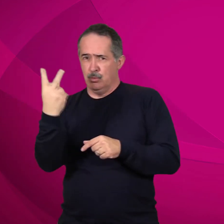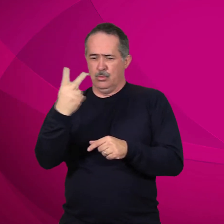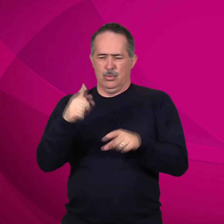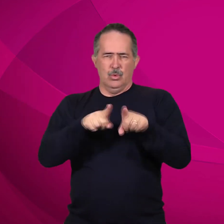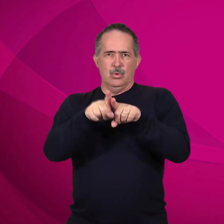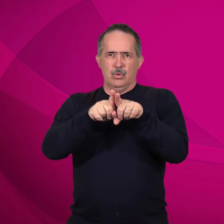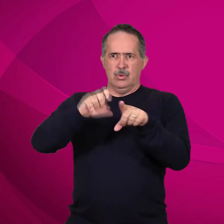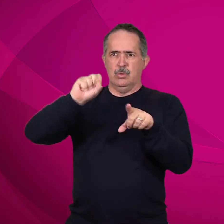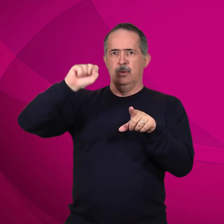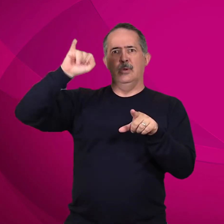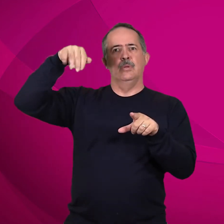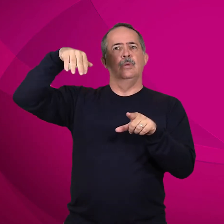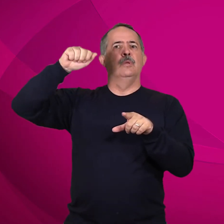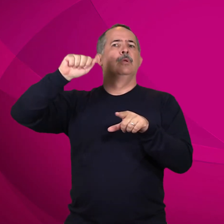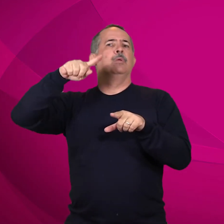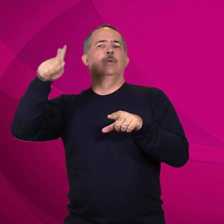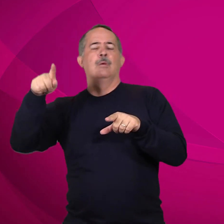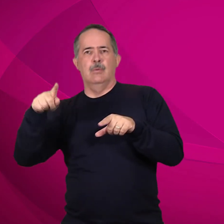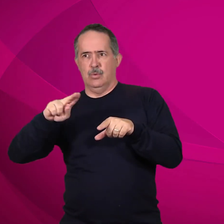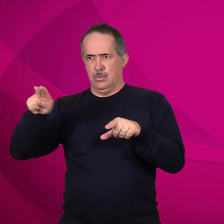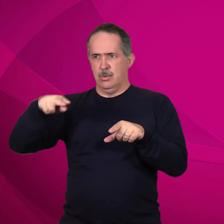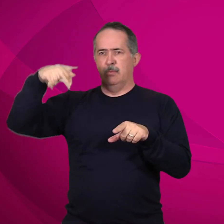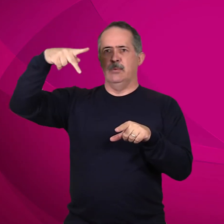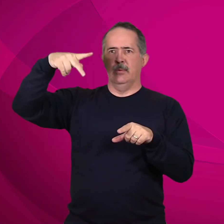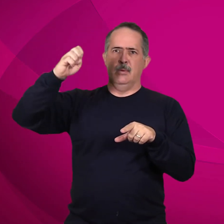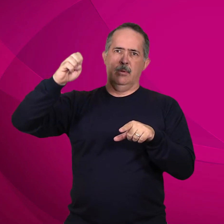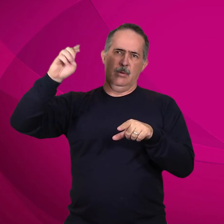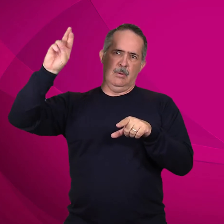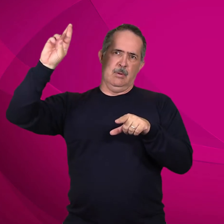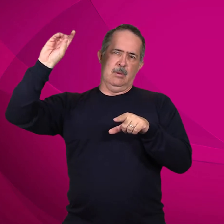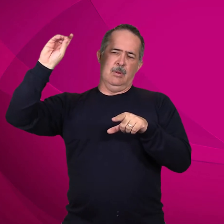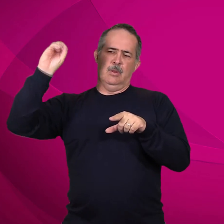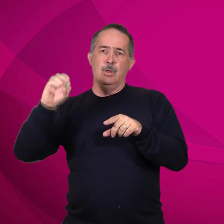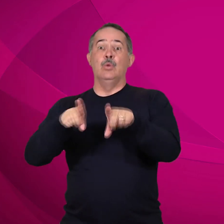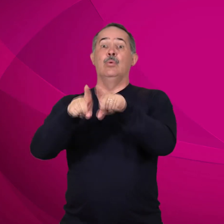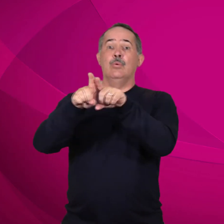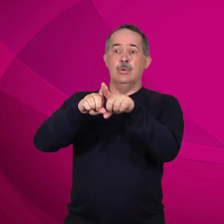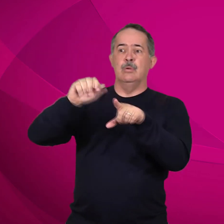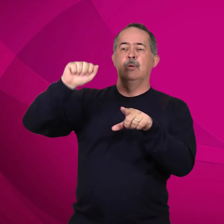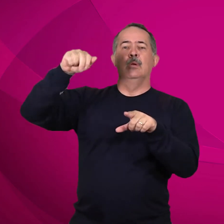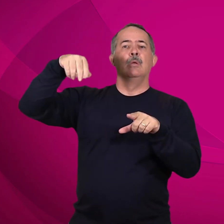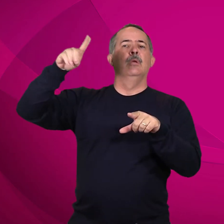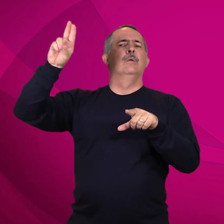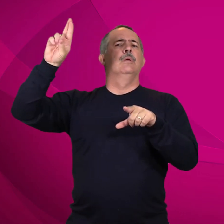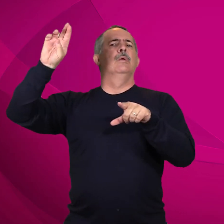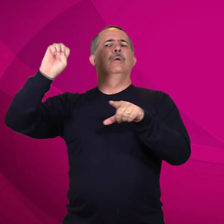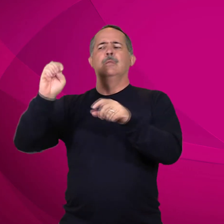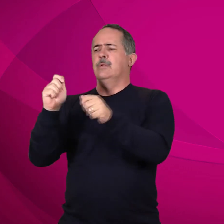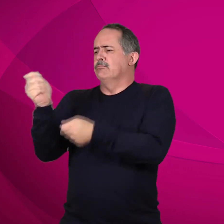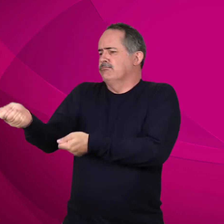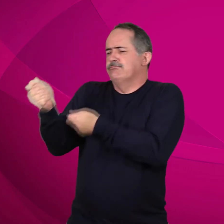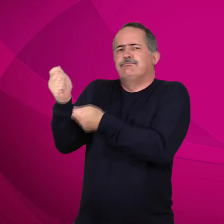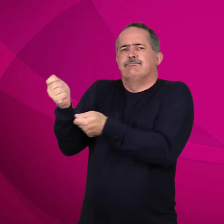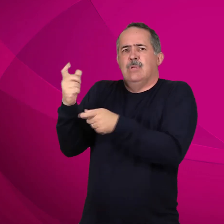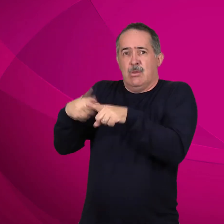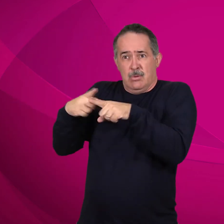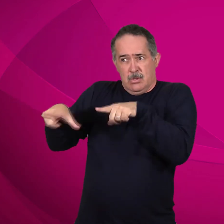mar, pois eram pescadores. Jesus disse a ele, Segui-me, e eu farei de vós